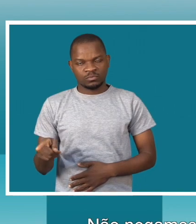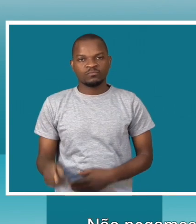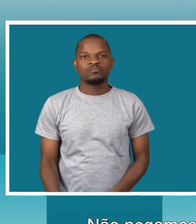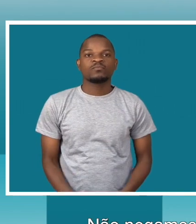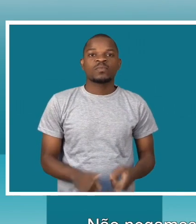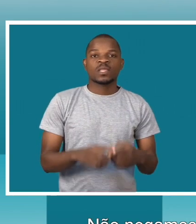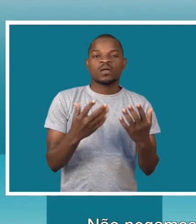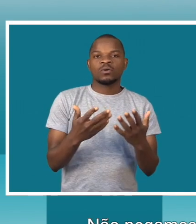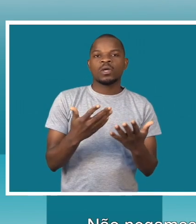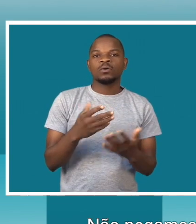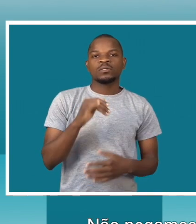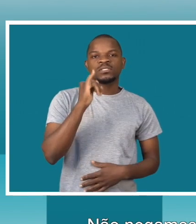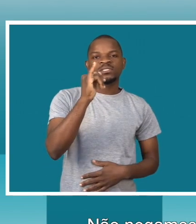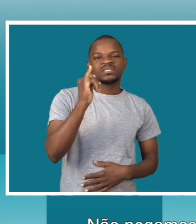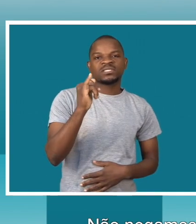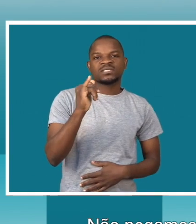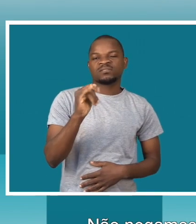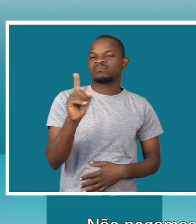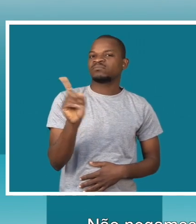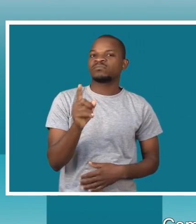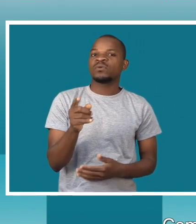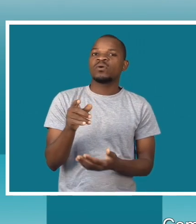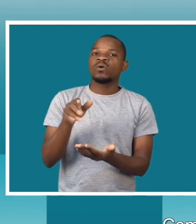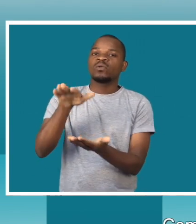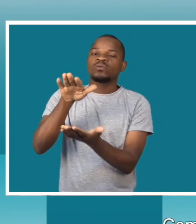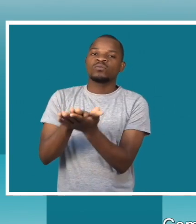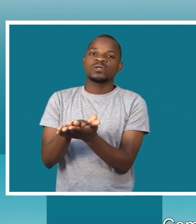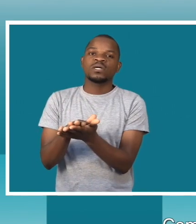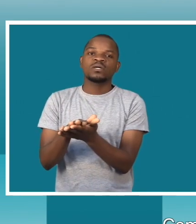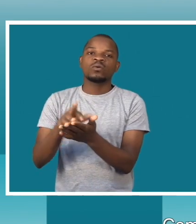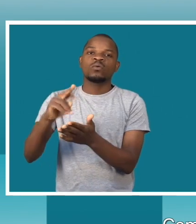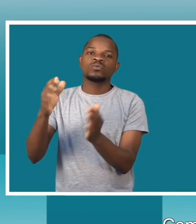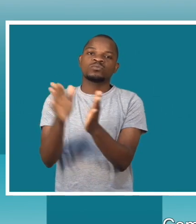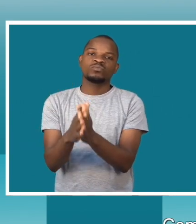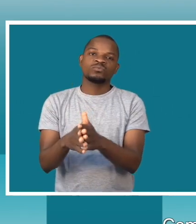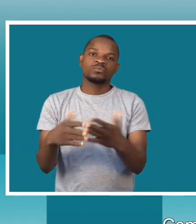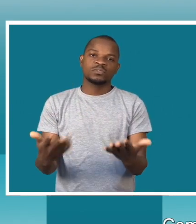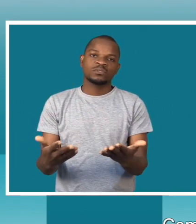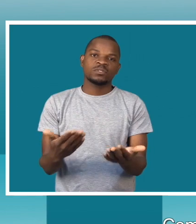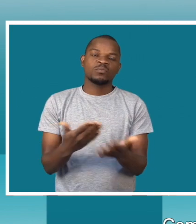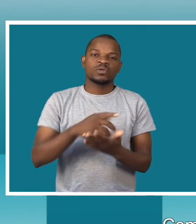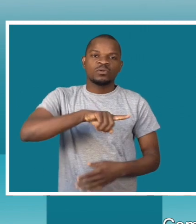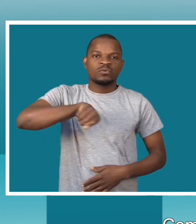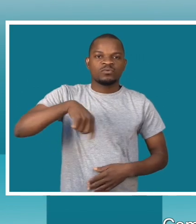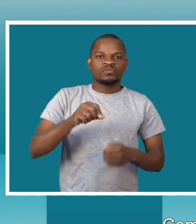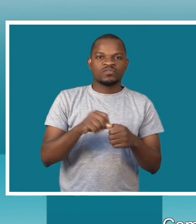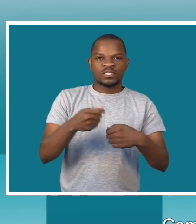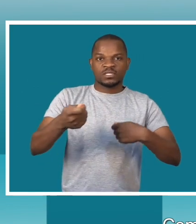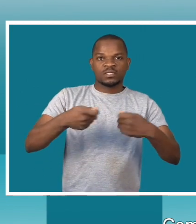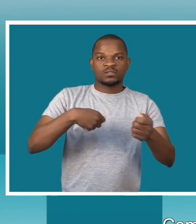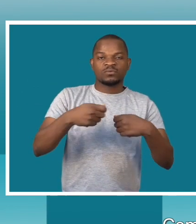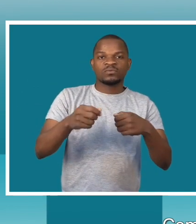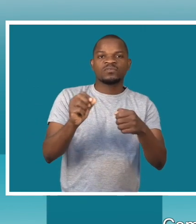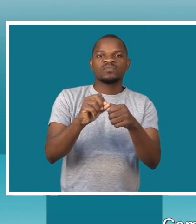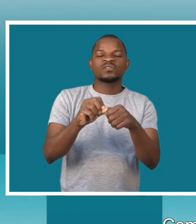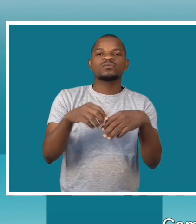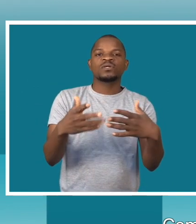sair. Mas sim, não temos para onde ir porque esse negócio que a gente está a fazer é um negócio que a gente consegue a gente